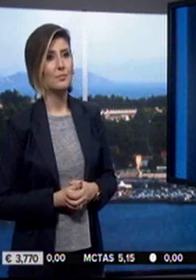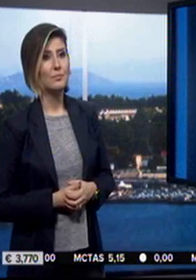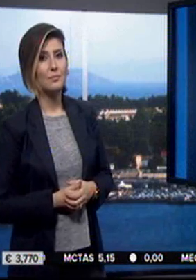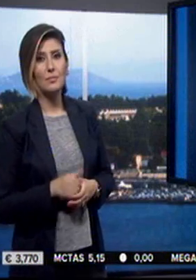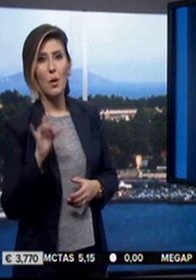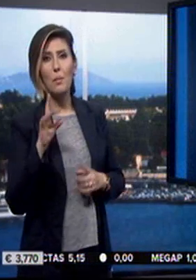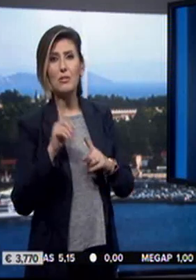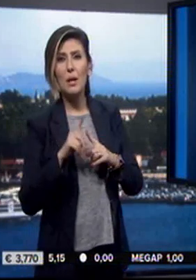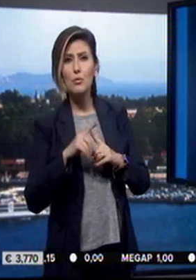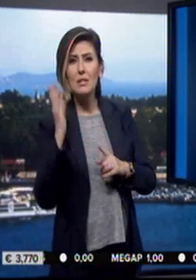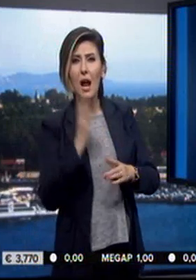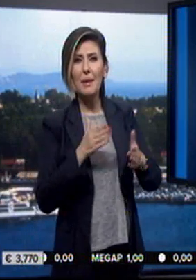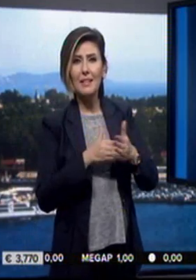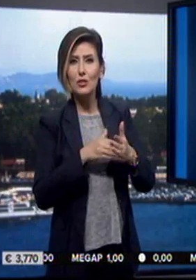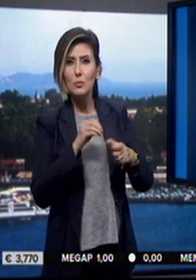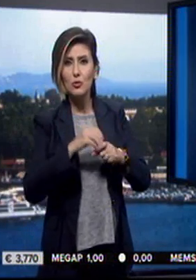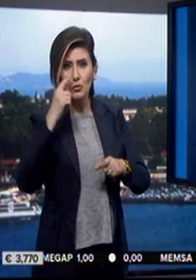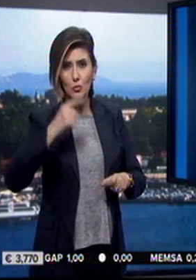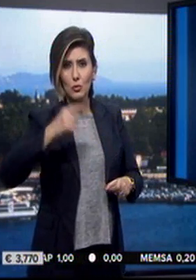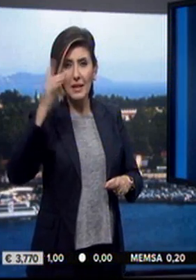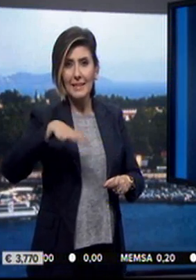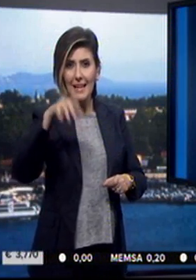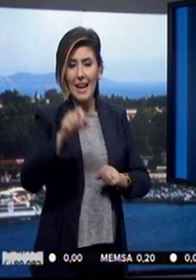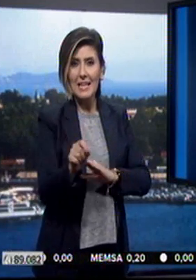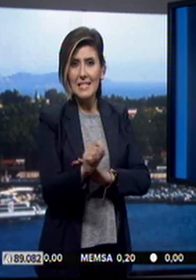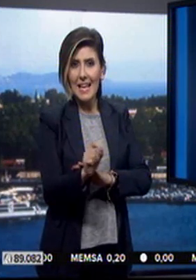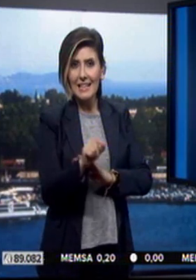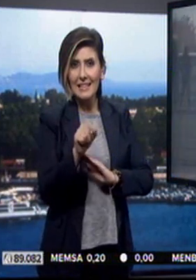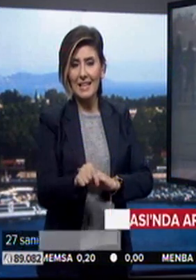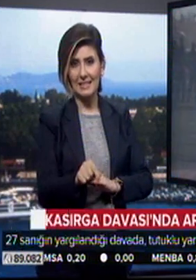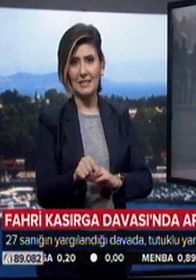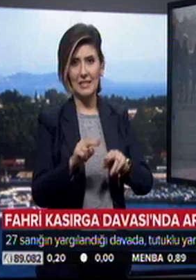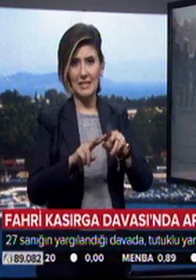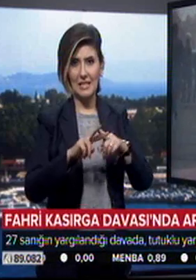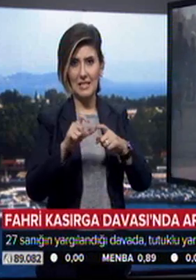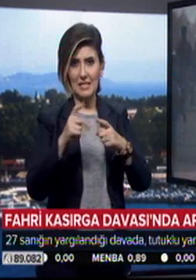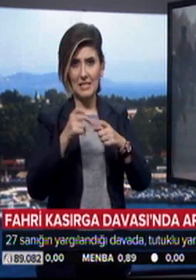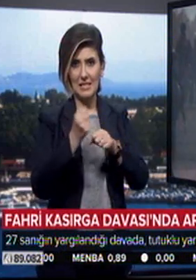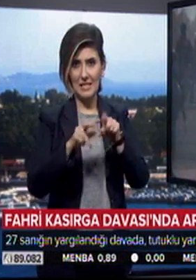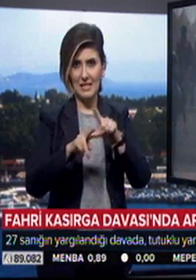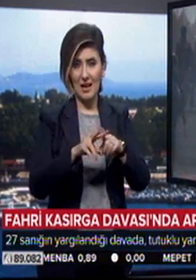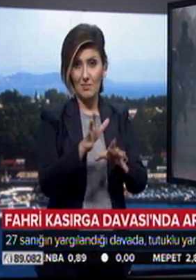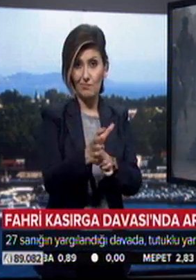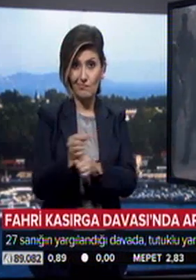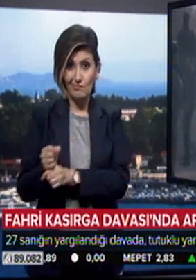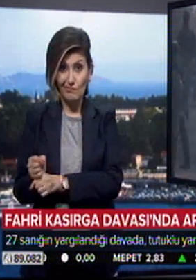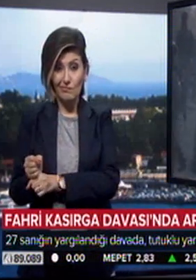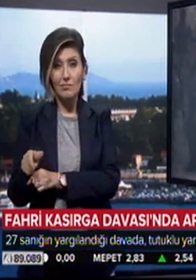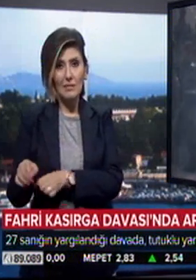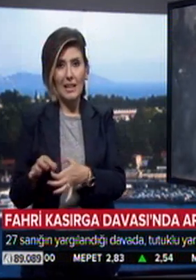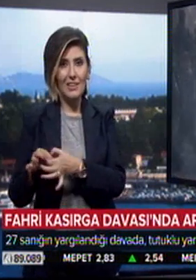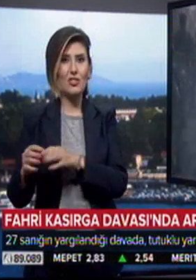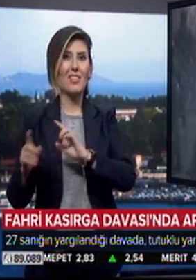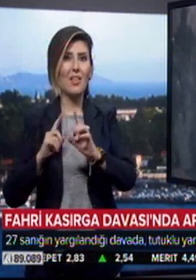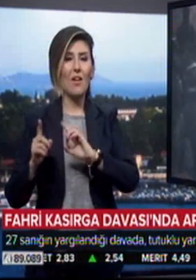15 Temmuz darbe girişimi sırasında Cumhurbaşkanlığı Genel Sekreteri Fahri Kasırgan'ın alıkonulmasına ilişkin davada